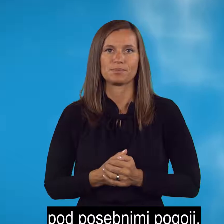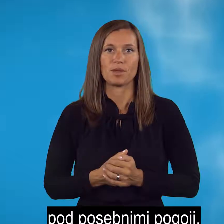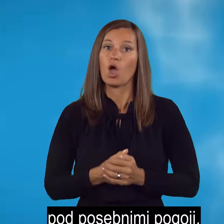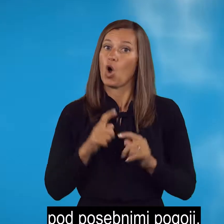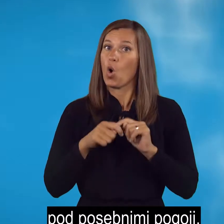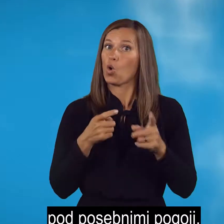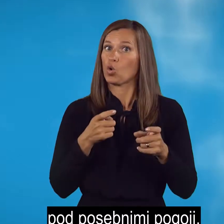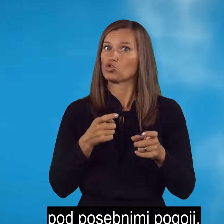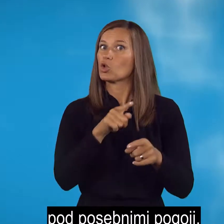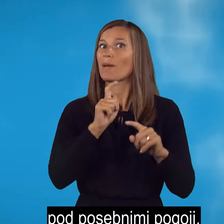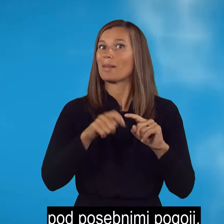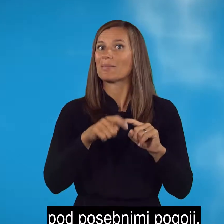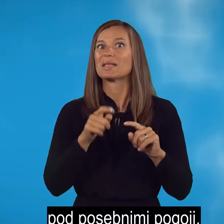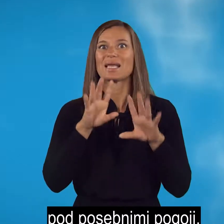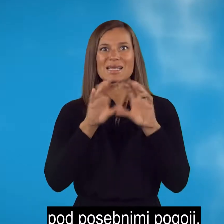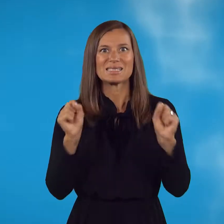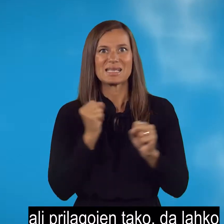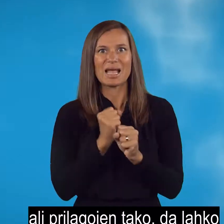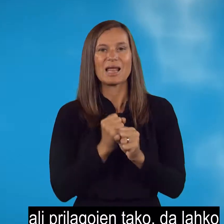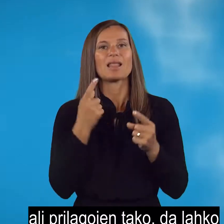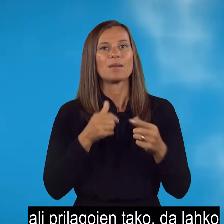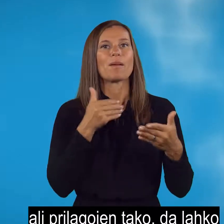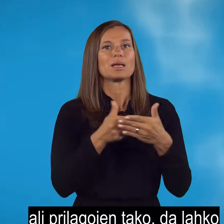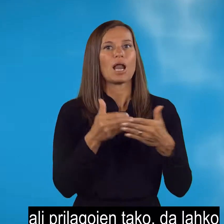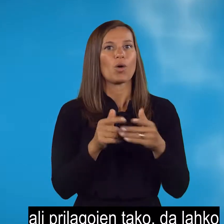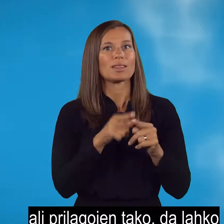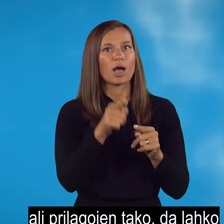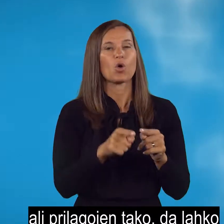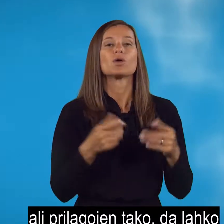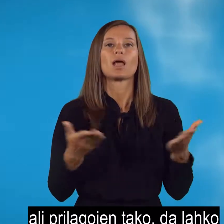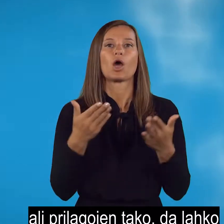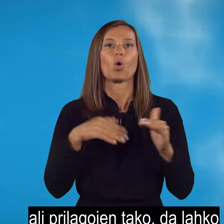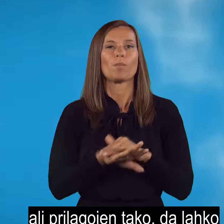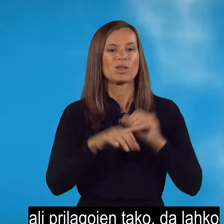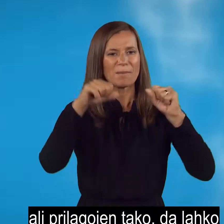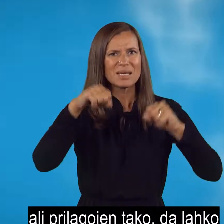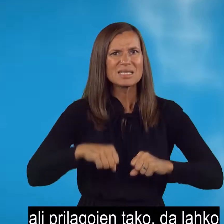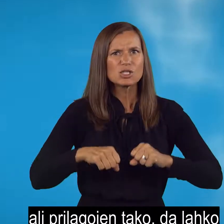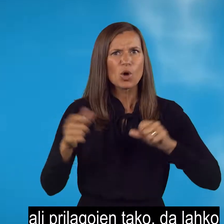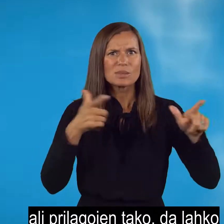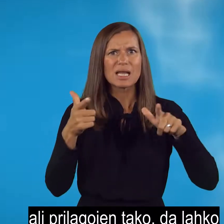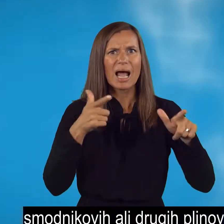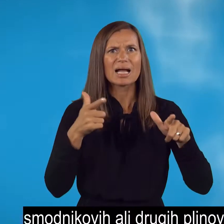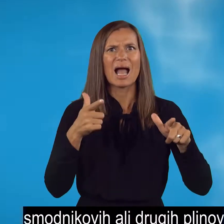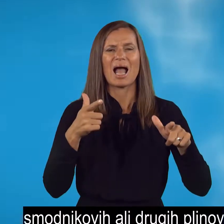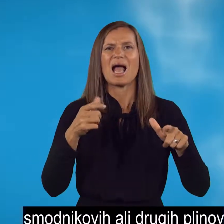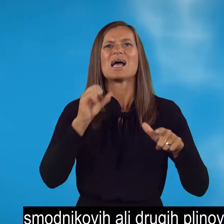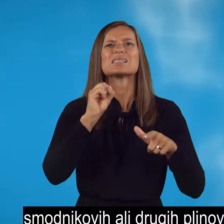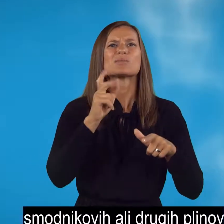Orožje je predmet, ki je izdelan ali prilagojen tako, da lahko pod pritiskom zraka, smodnikovih ali